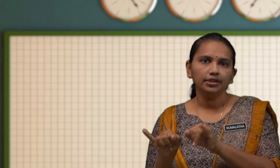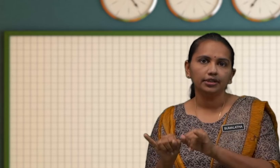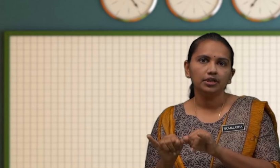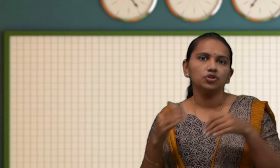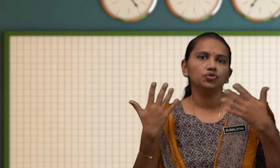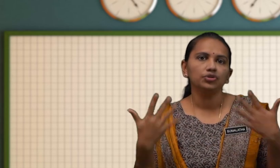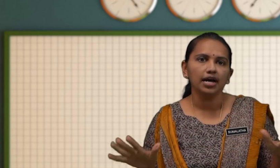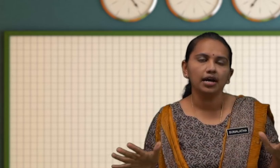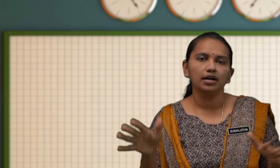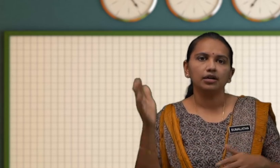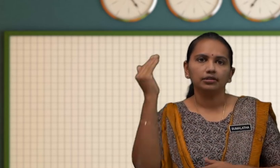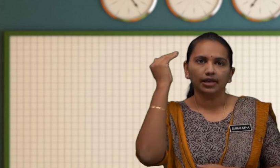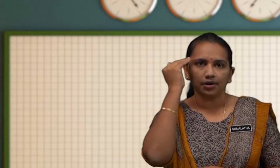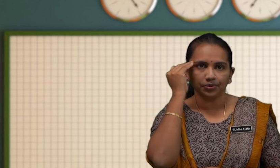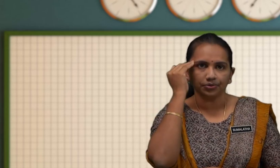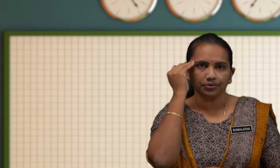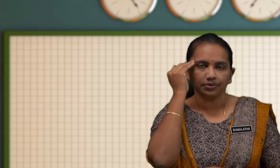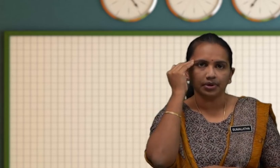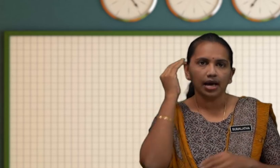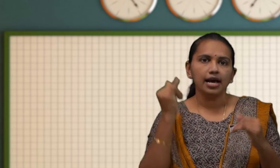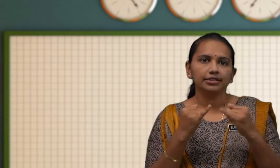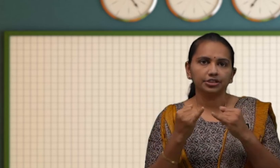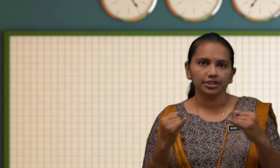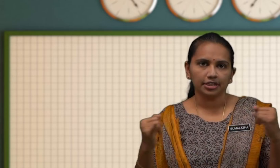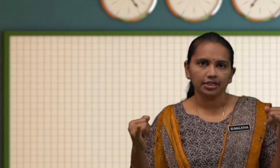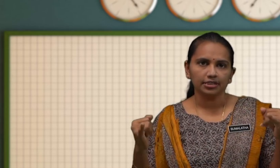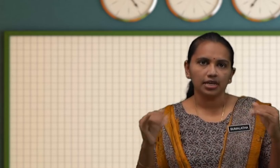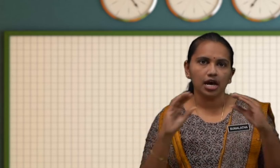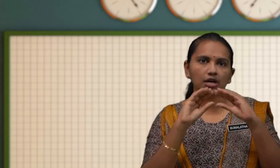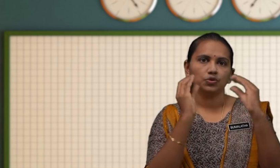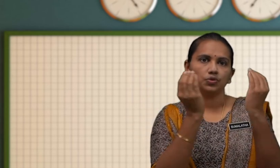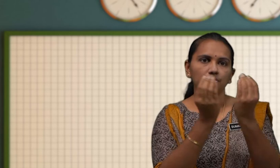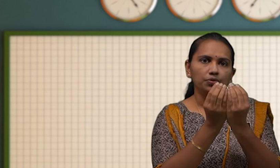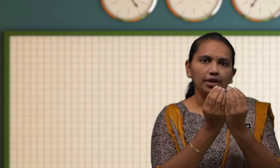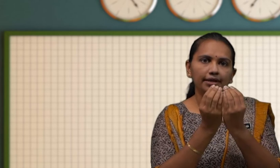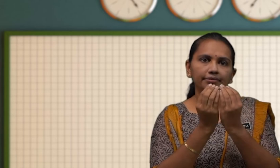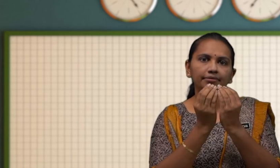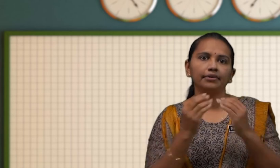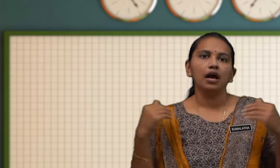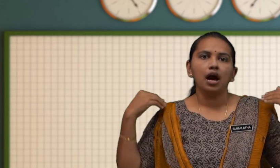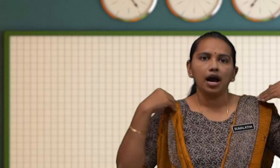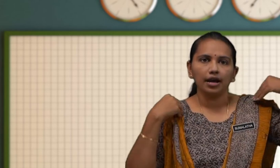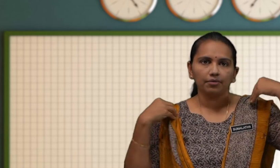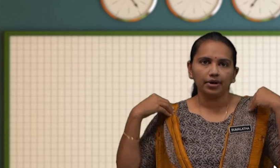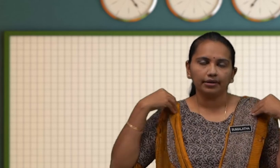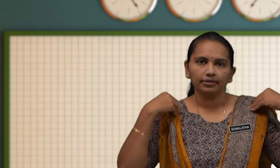Sudah Tahu Jenis Kumpulan Haiwan